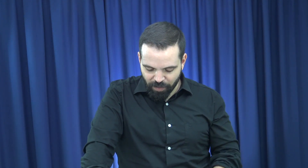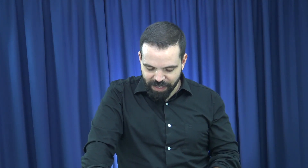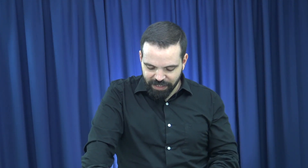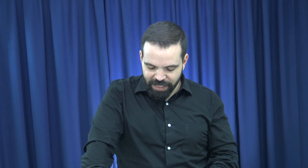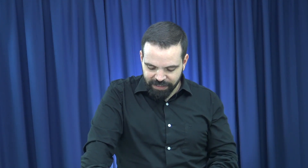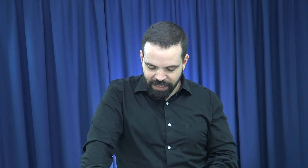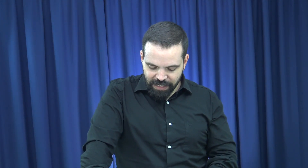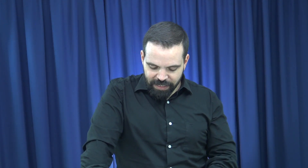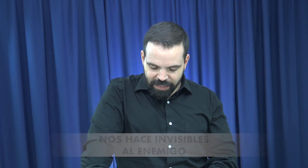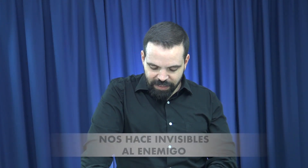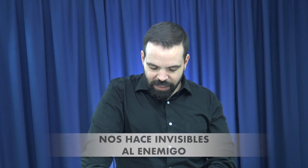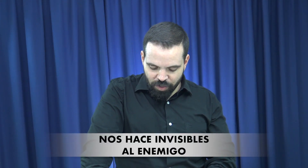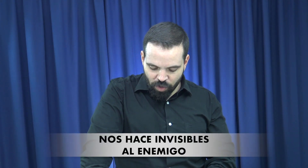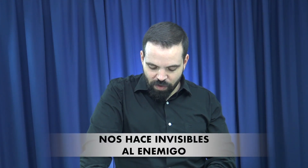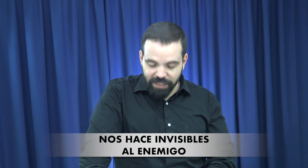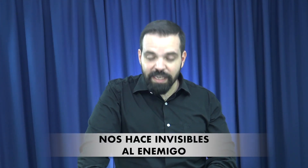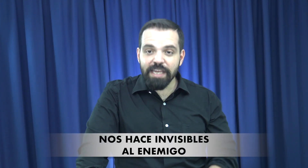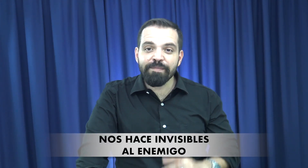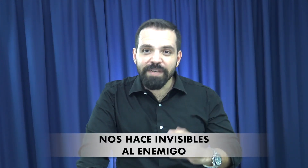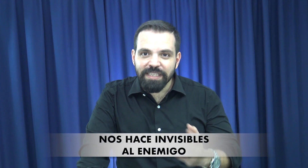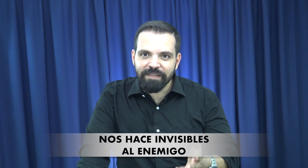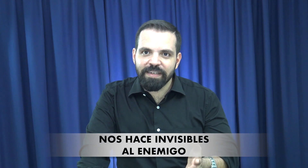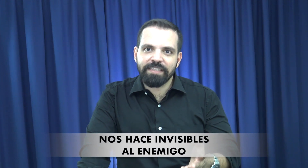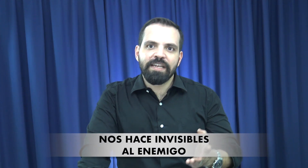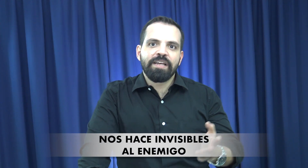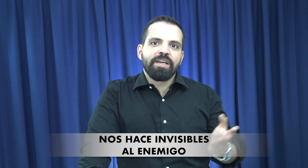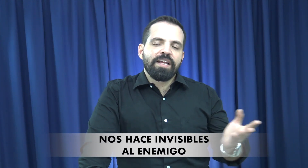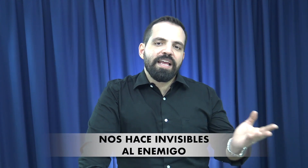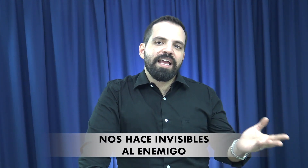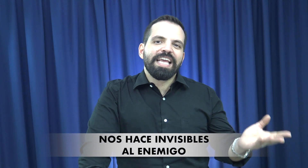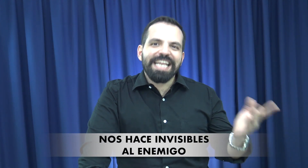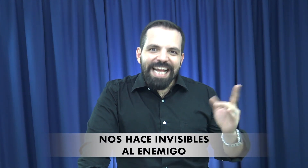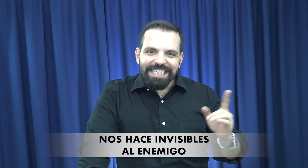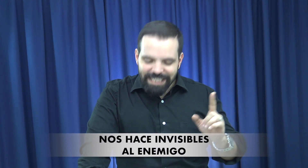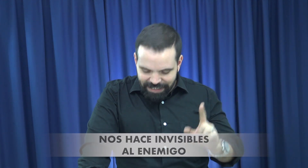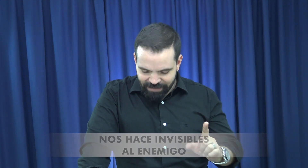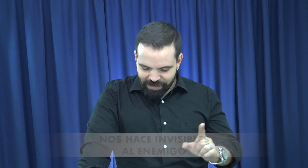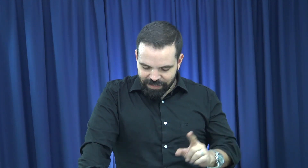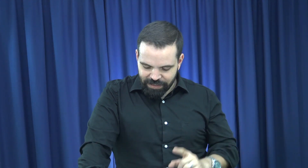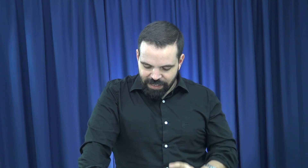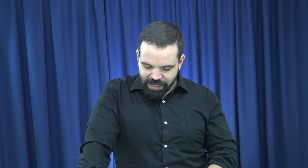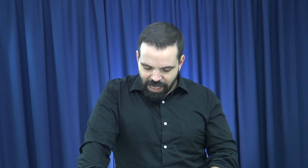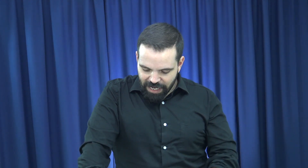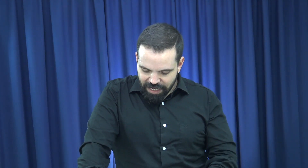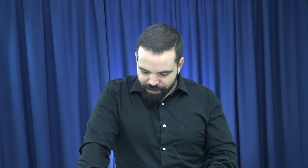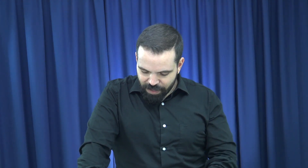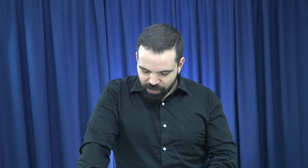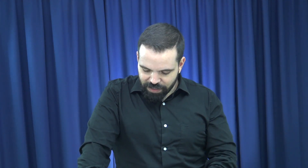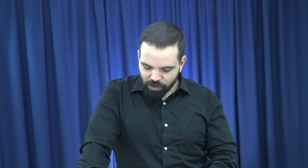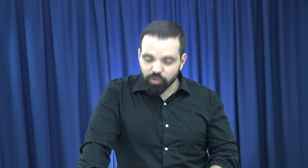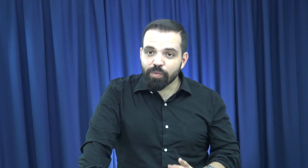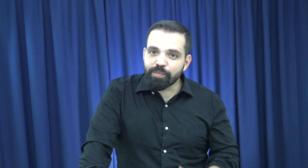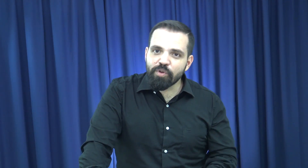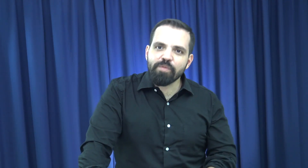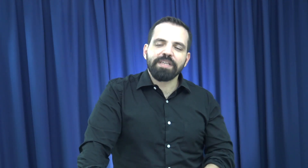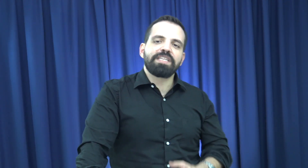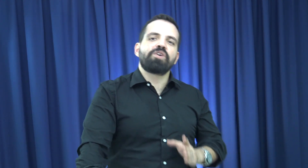promesa es que el Señor nos hace invisibles e inaccesibles al enemigo. Dice, con sus plumas te